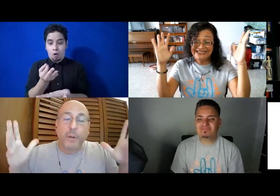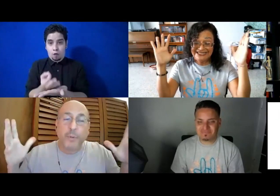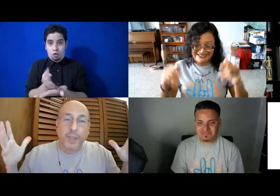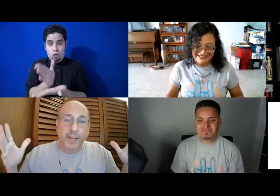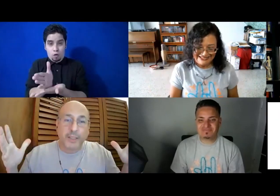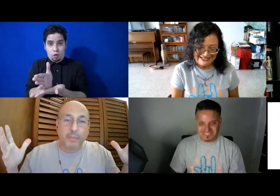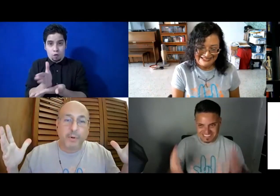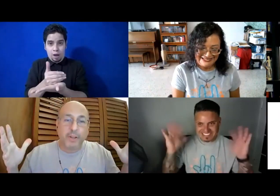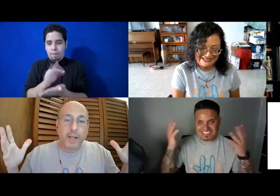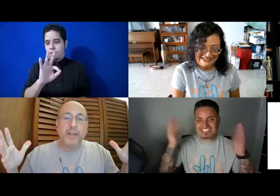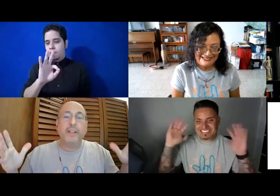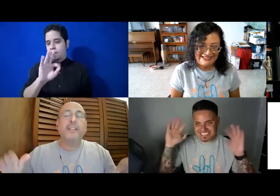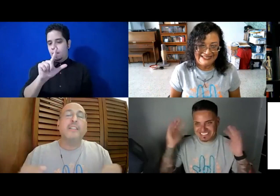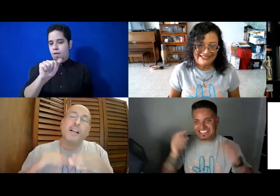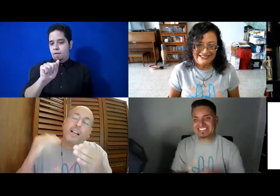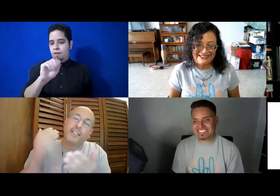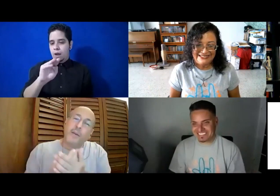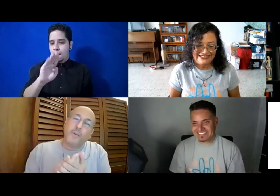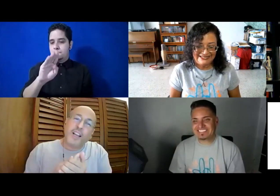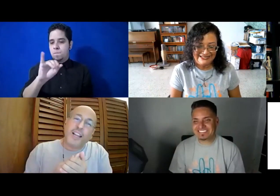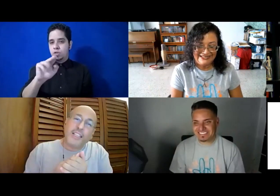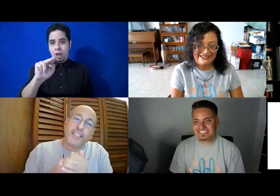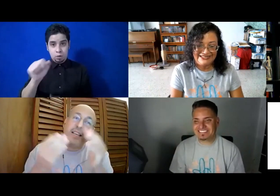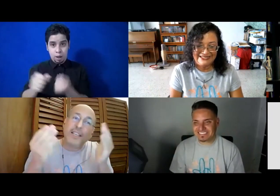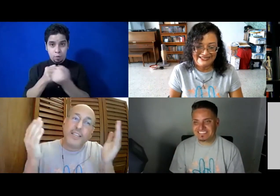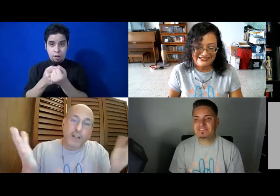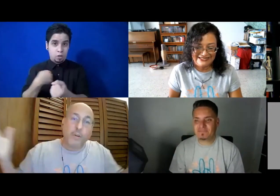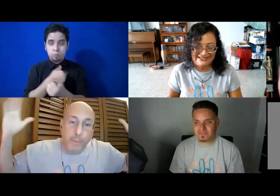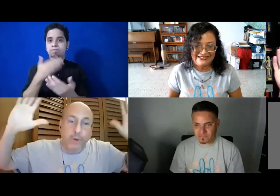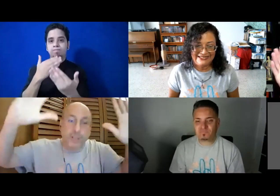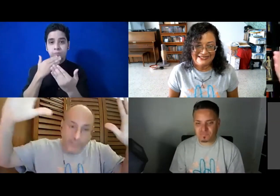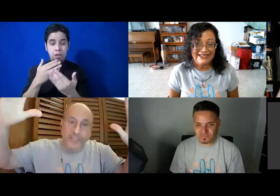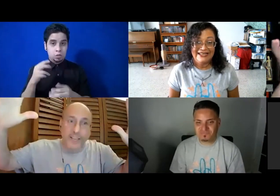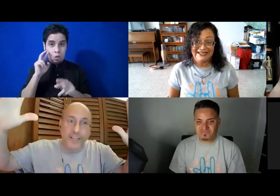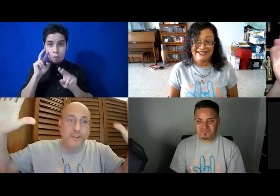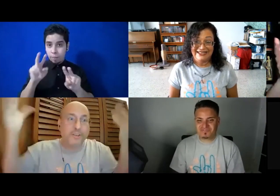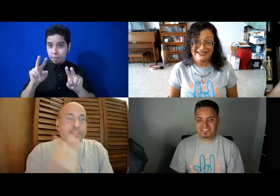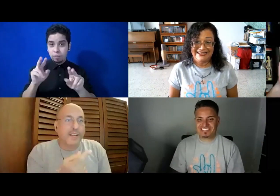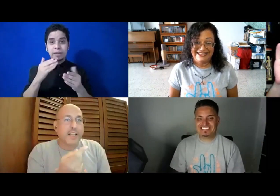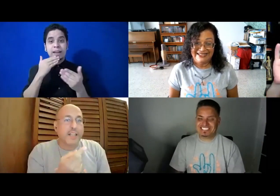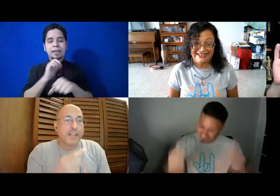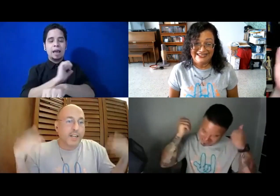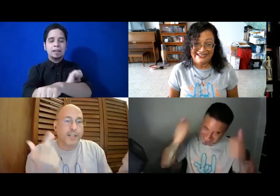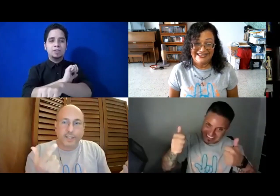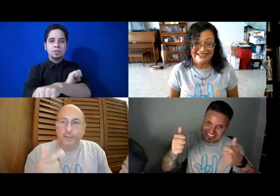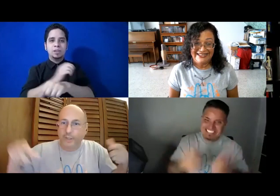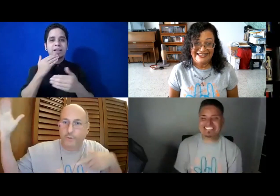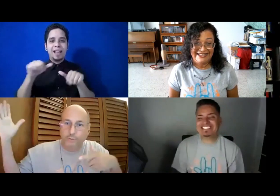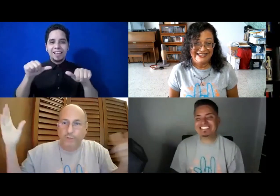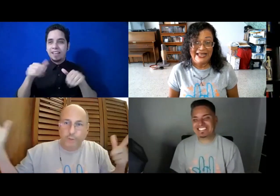apoyar este programa, así que muchas gracias y ya nos vemos. Gracias Eño, gracias Adriana, gracias Josélo. Y